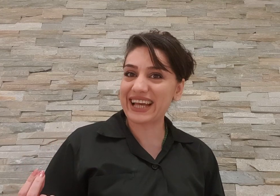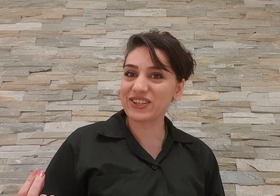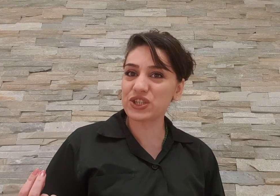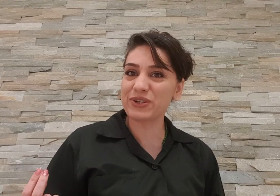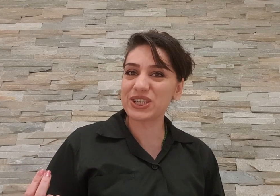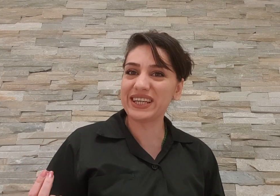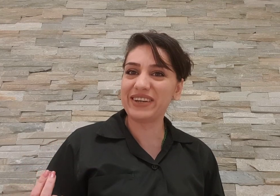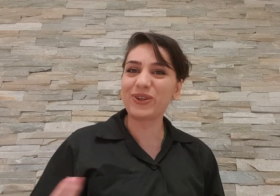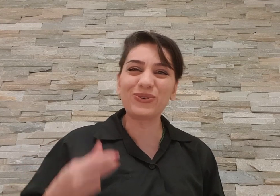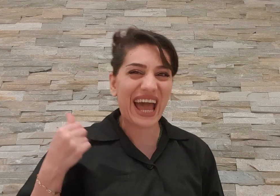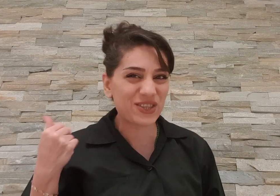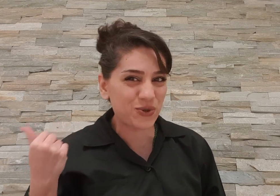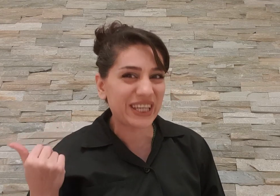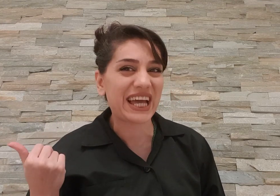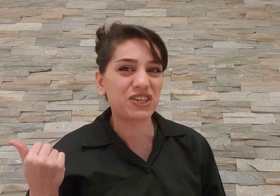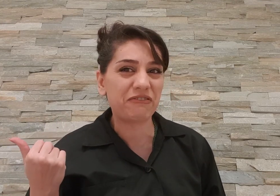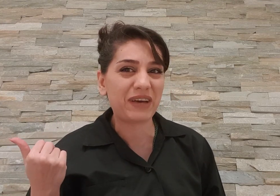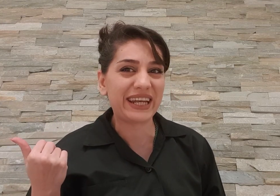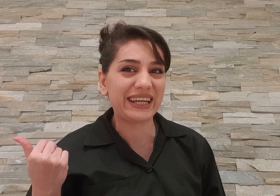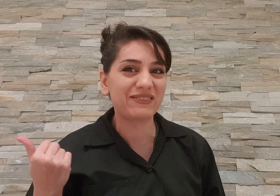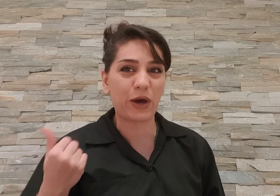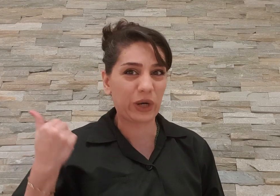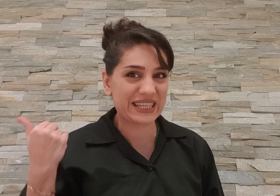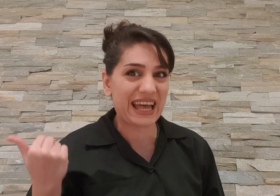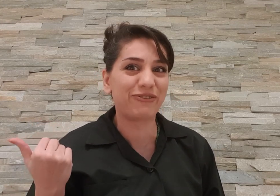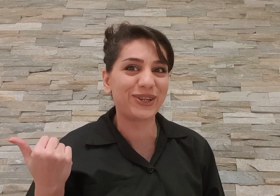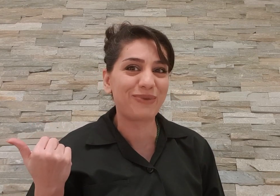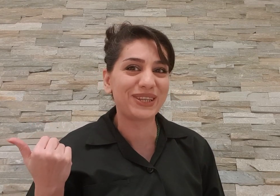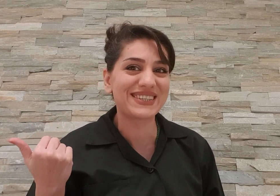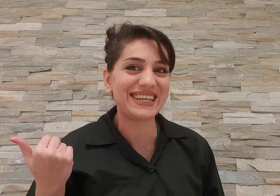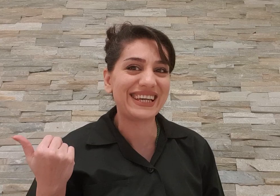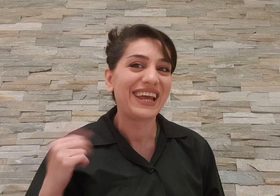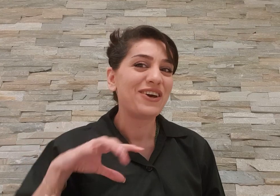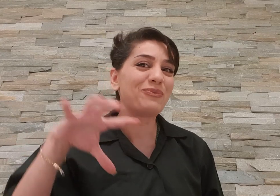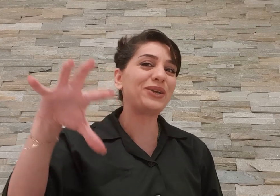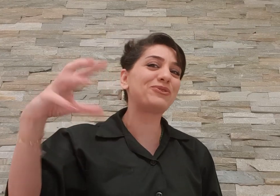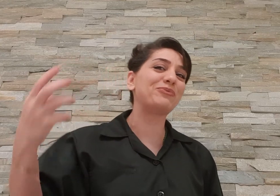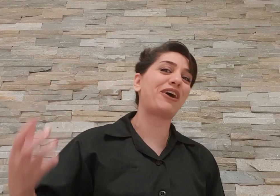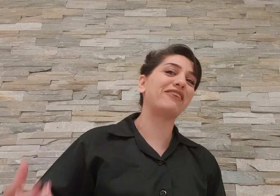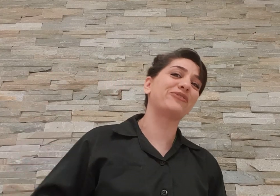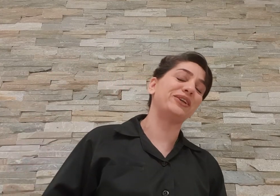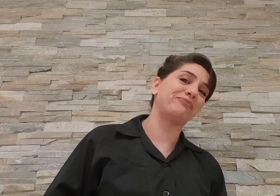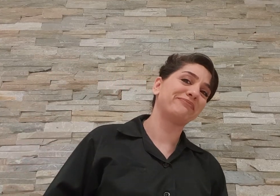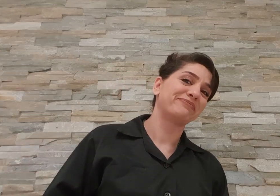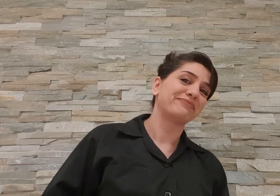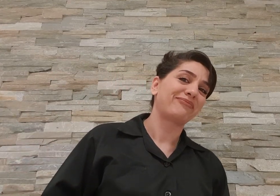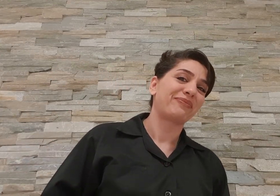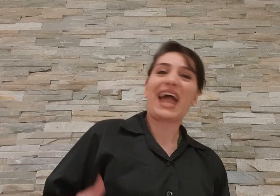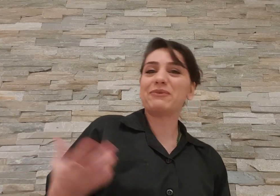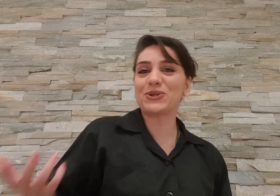نداشته باشیم تا تو دستشویی که تشریف میبرین مثل ارکستمفانی رو میندازین ما این رو میتونیم کابر کنیم همه چی